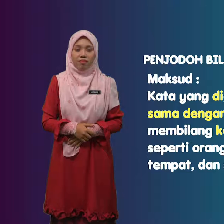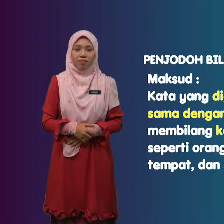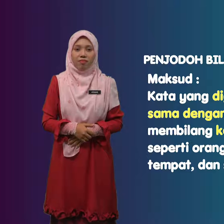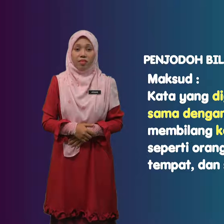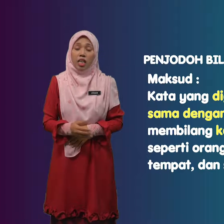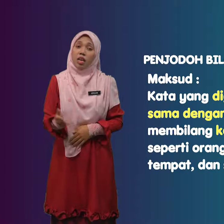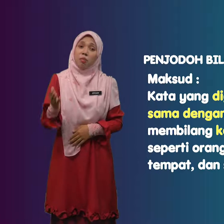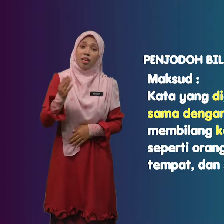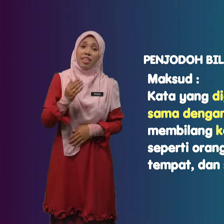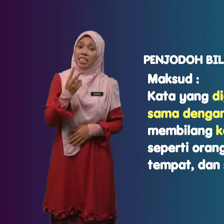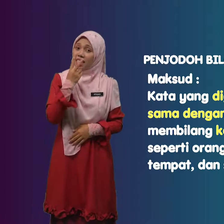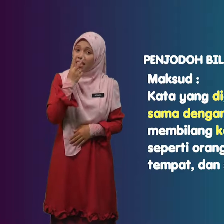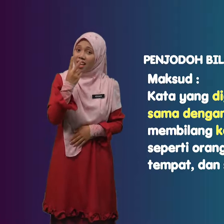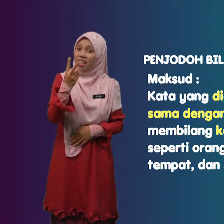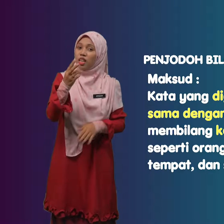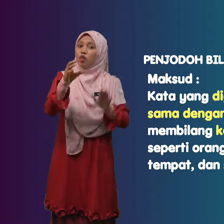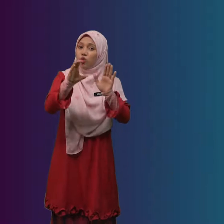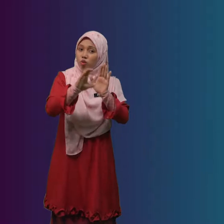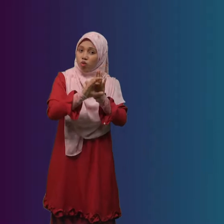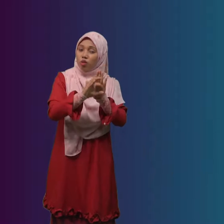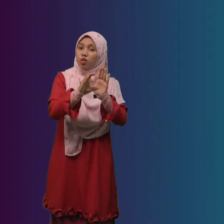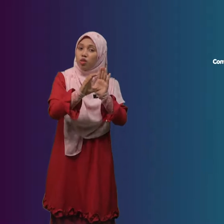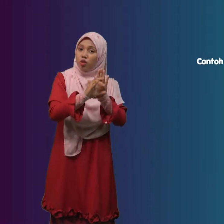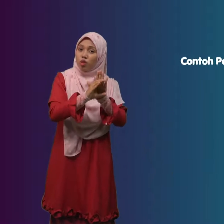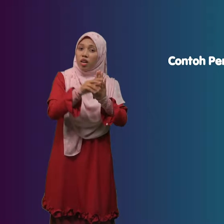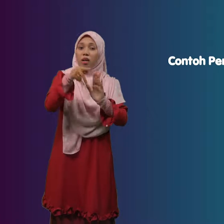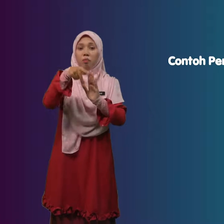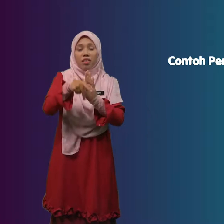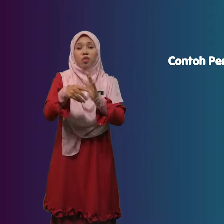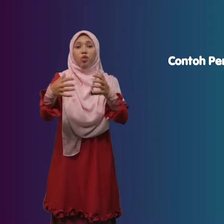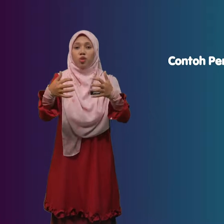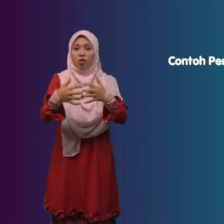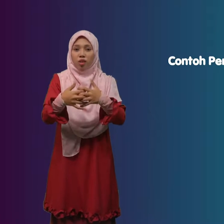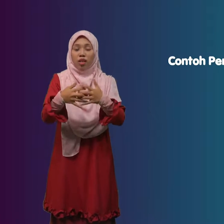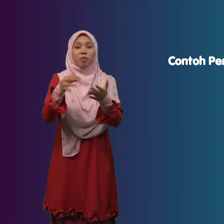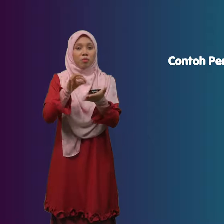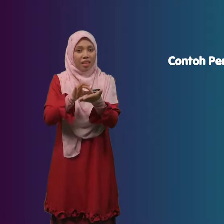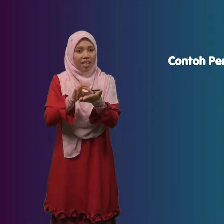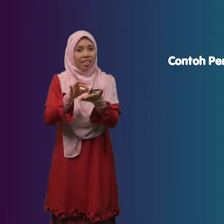Mari kita lihat contoh-contoh penjodoh bilangan.